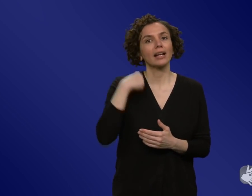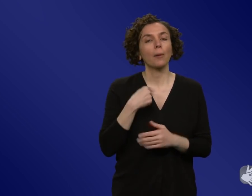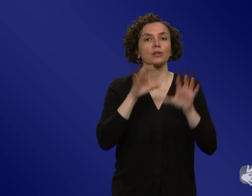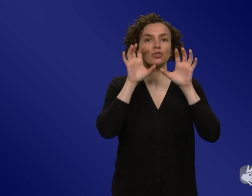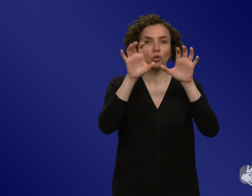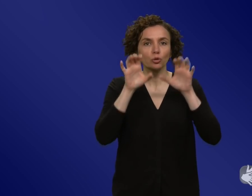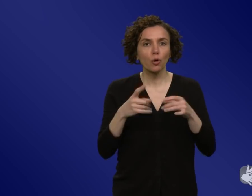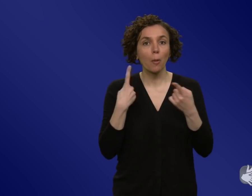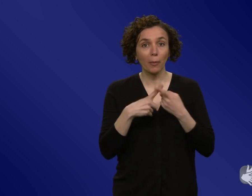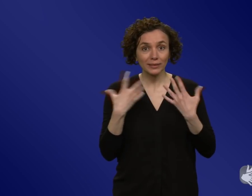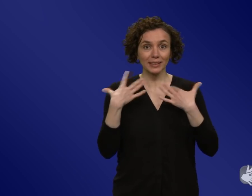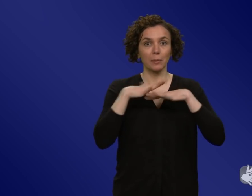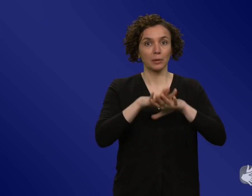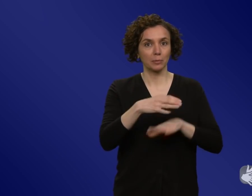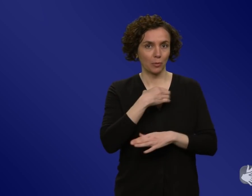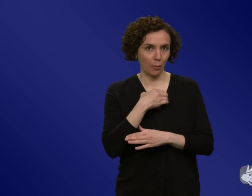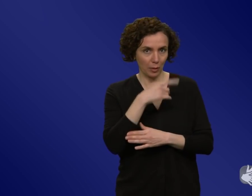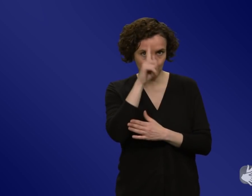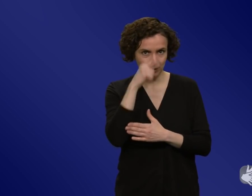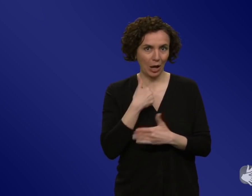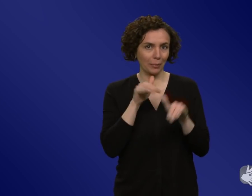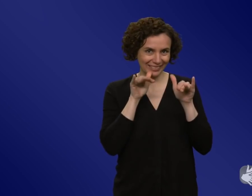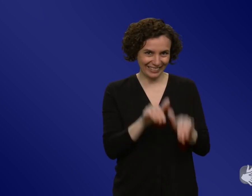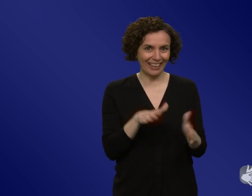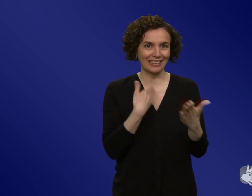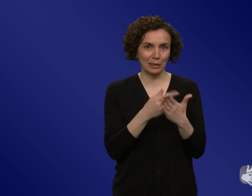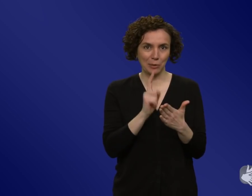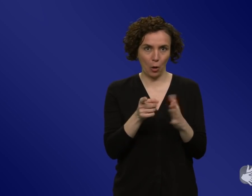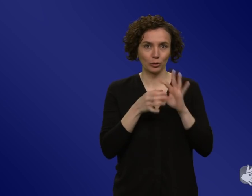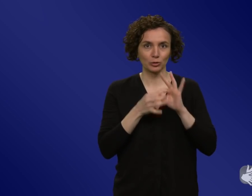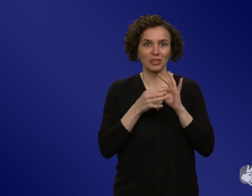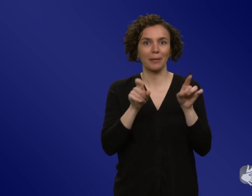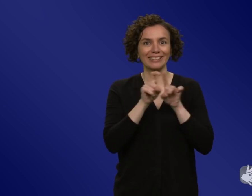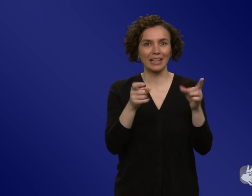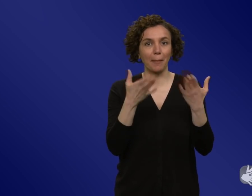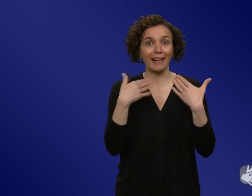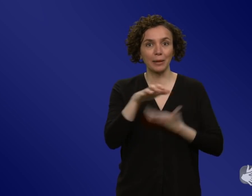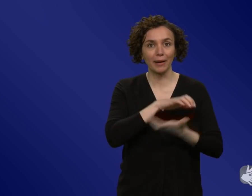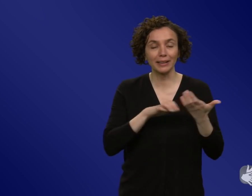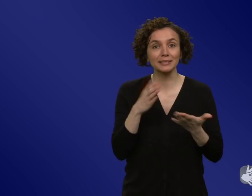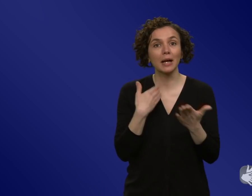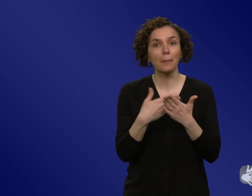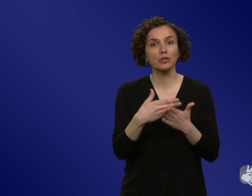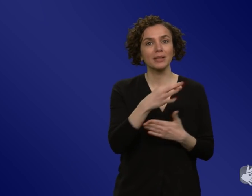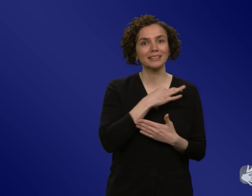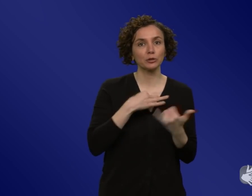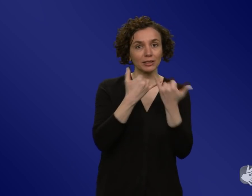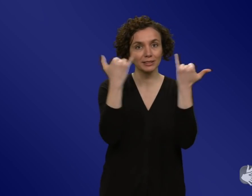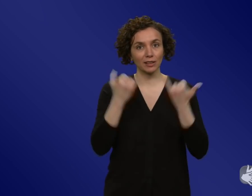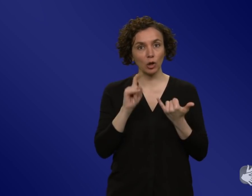Betscher eben gerade angesprochen hat, das besteht ja auch da. Also wenn wir jetzt ans neue Gesundheitsinstitut denken, das gebaut werden soll und wo meine starke Hoffnung ist,